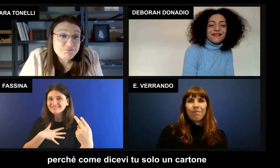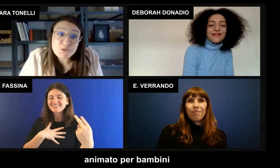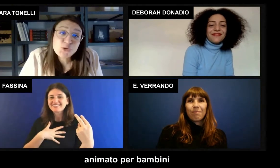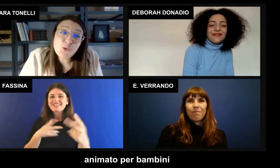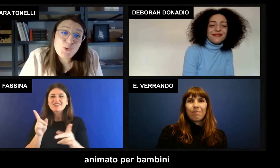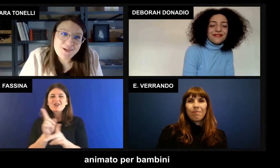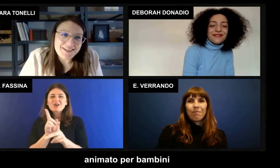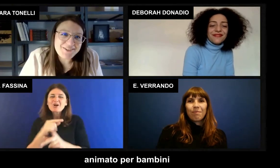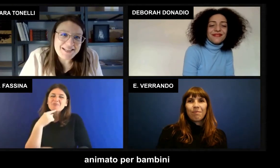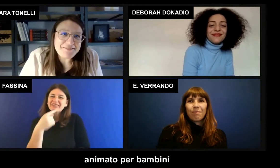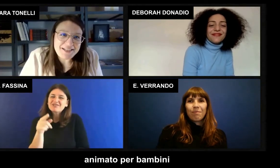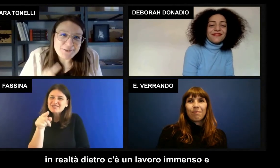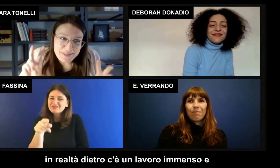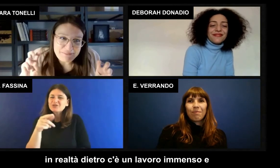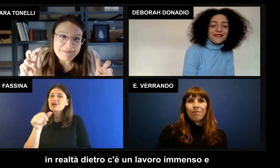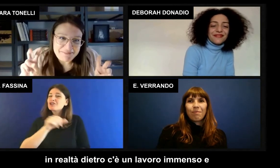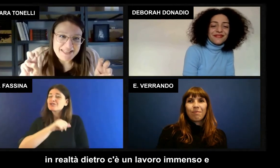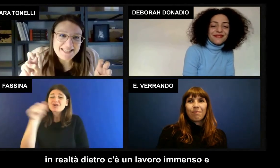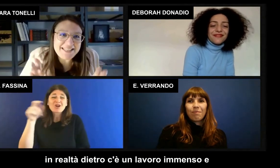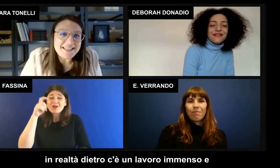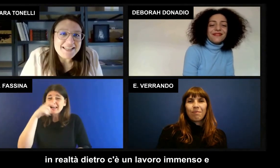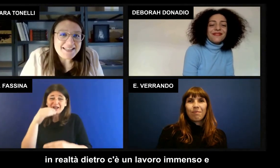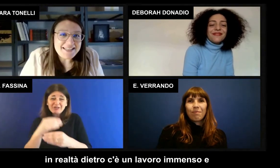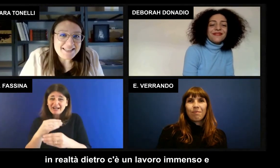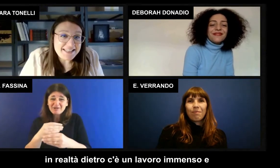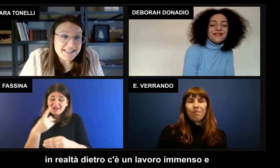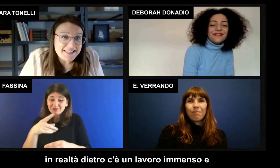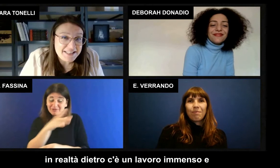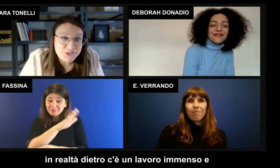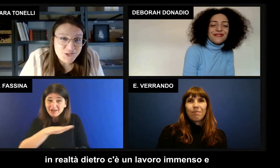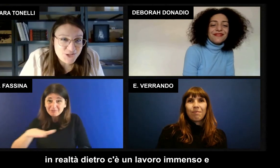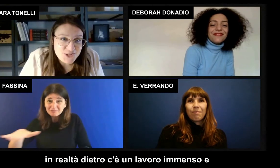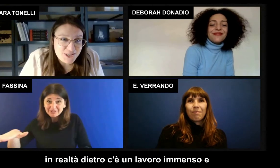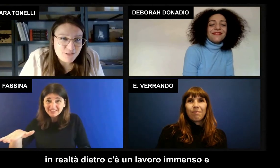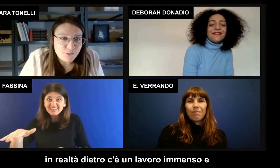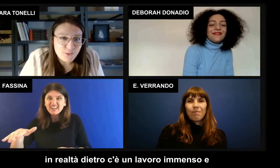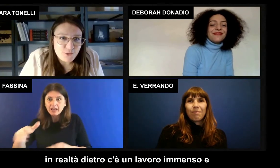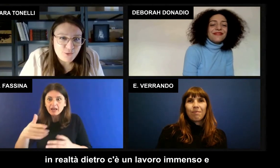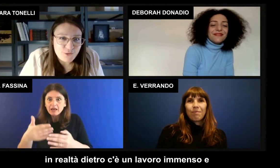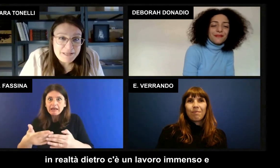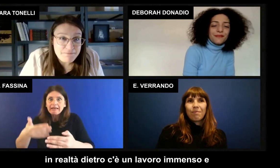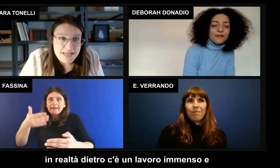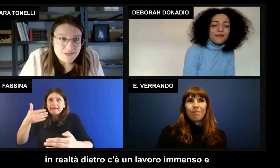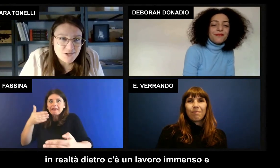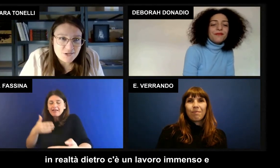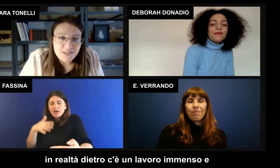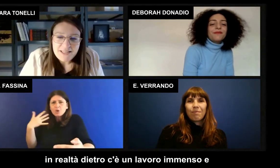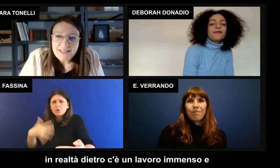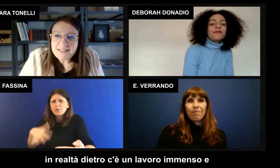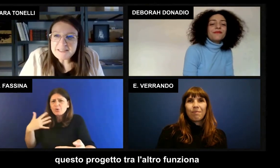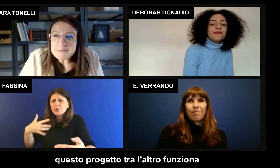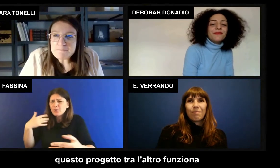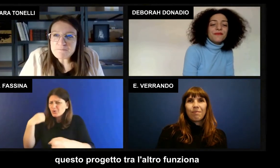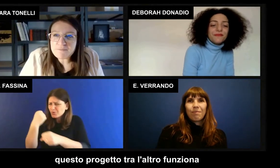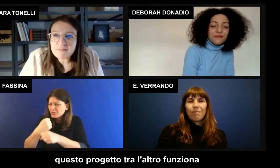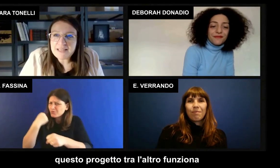è solo un cartone animato per bambini in realtà dietro c'è un lavoro immenso